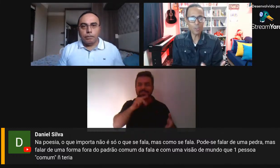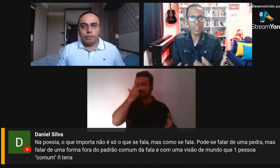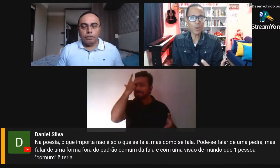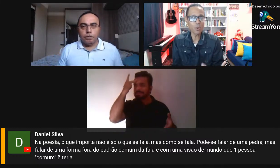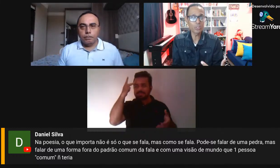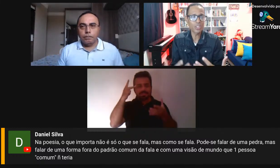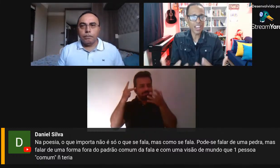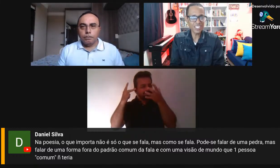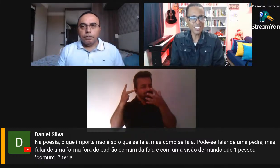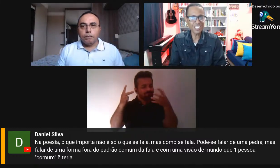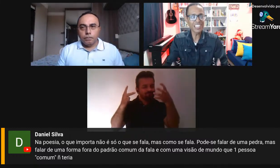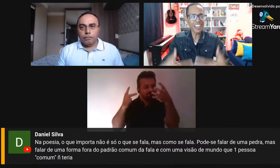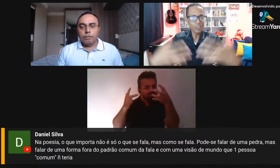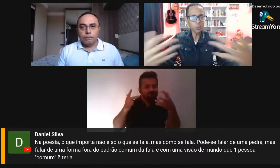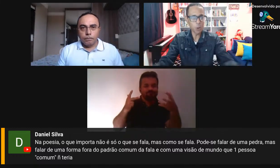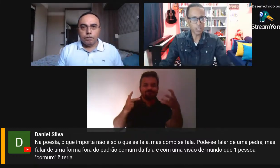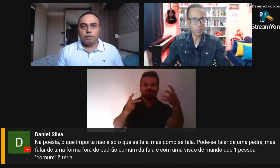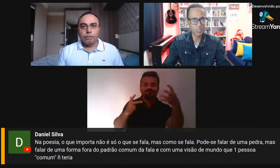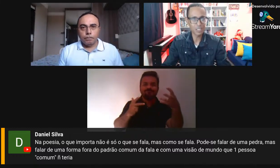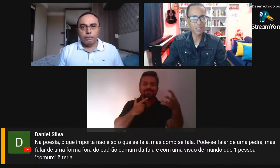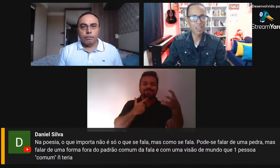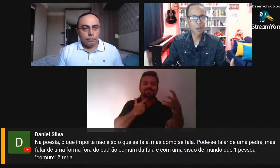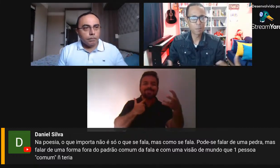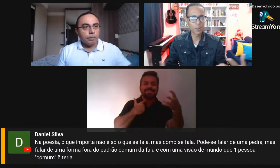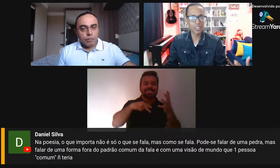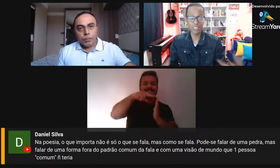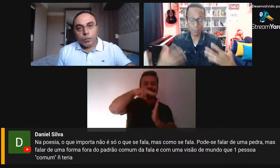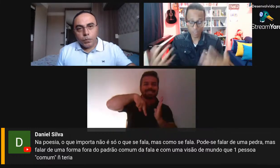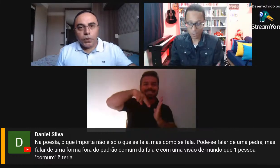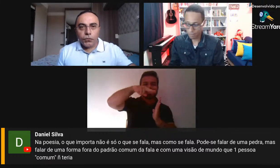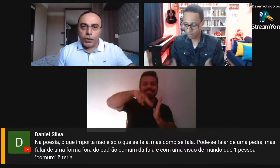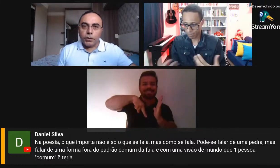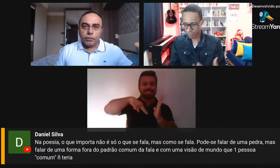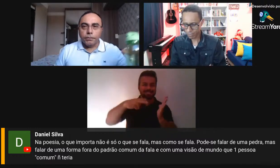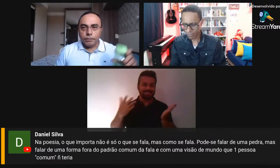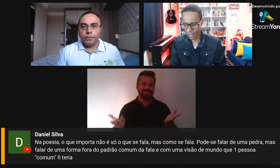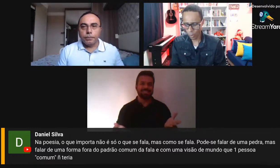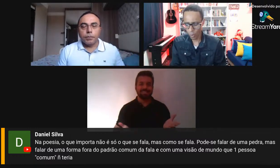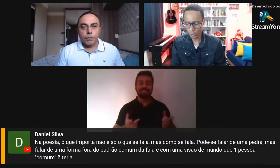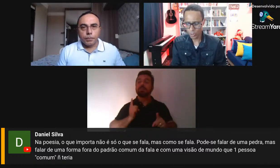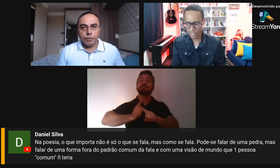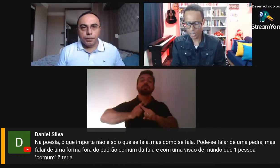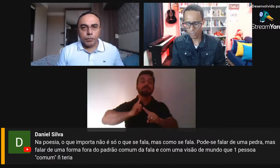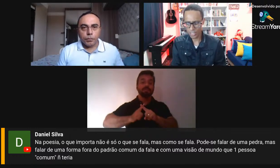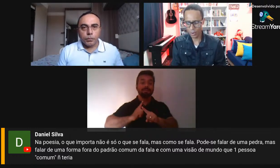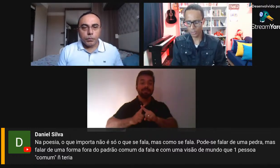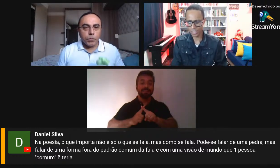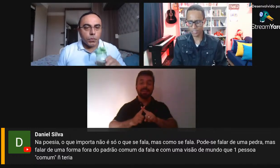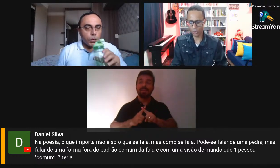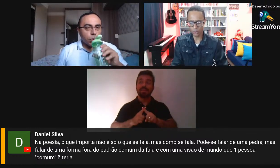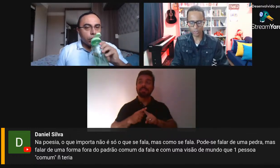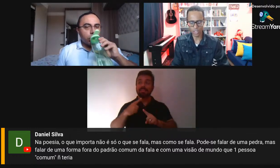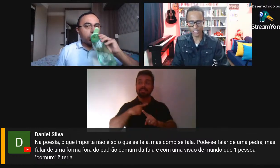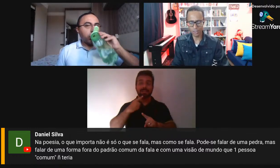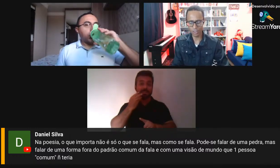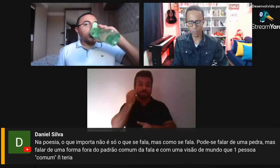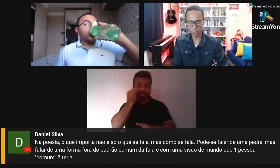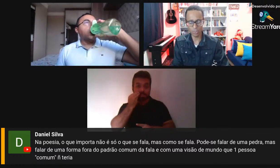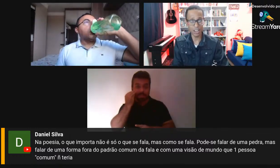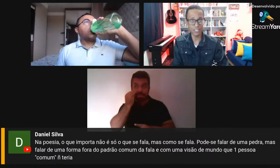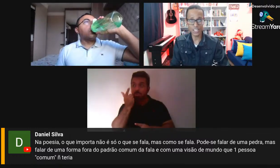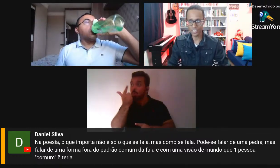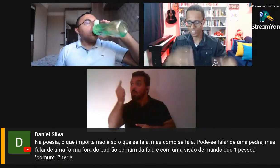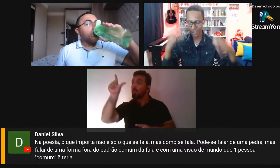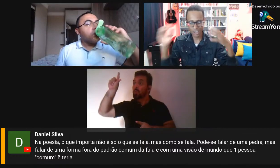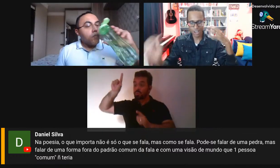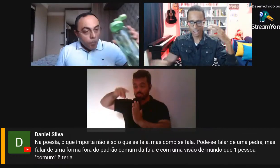fiquem com sede de ler os próximos. Porque já vi outros livros, outros gêneros, a